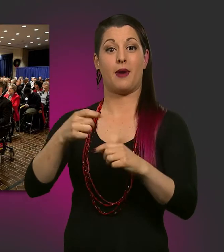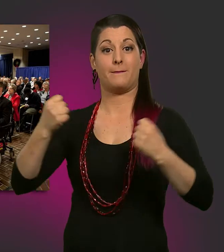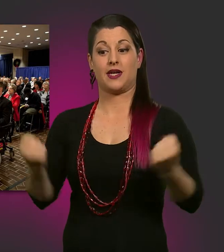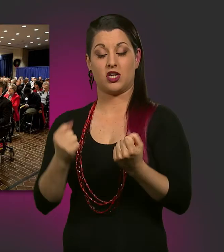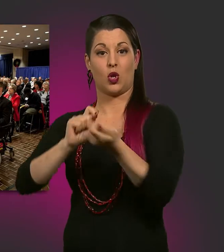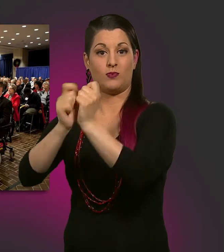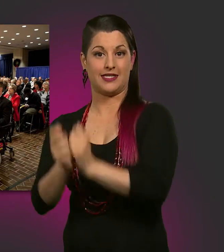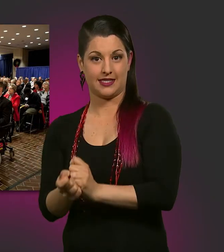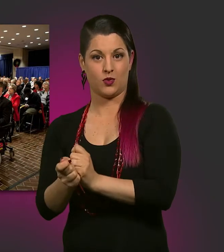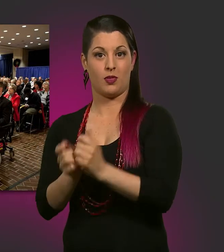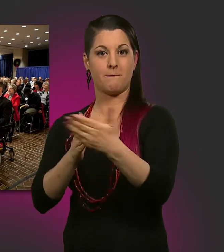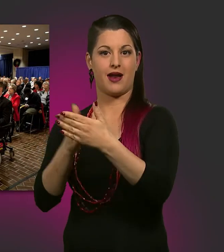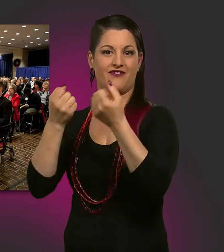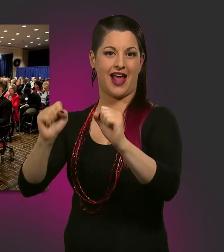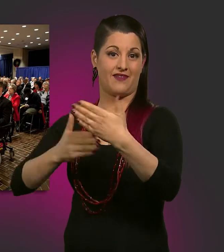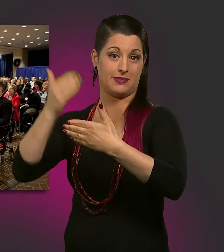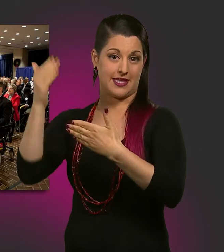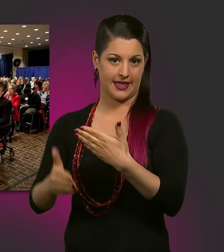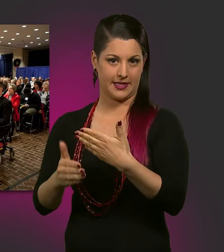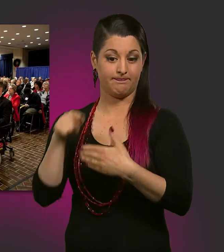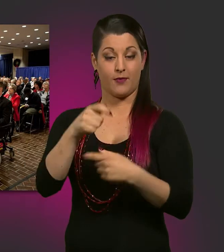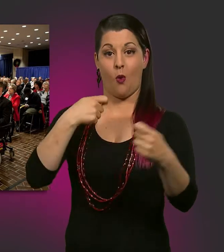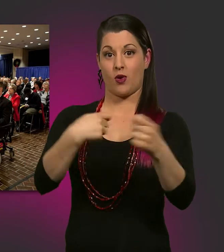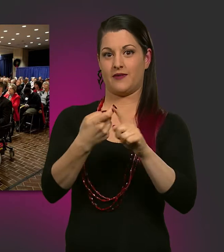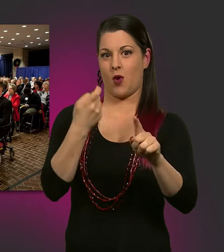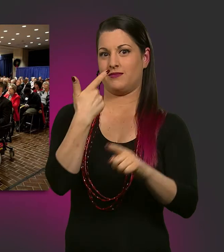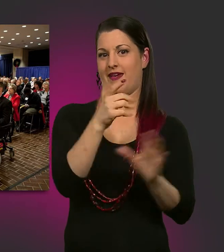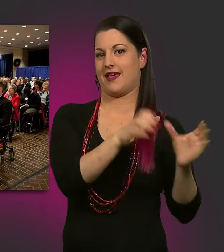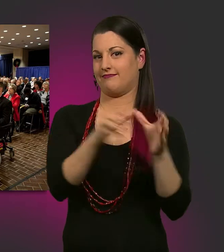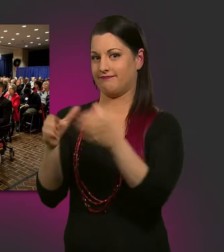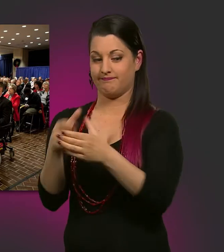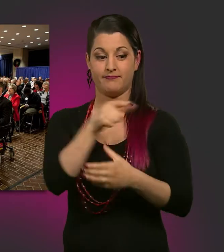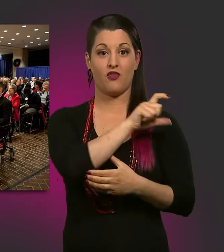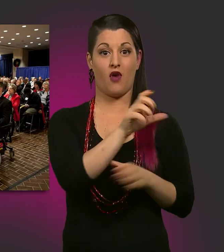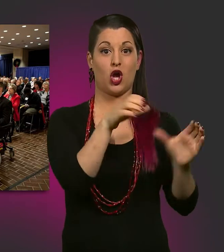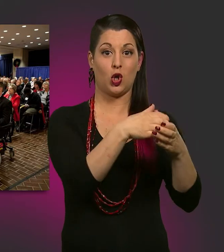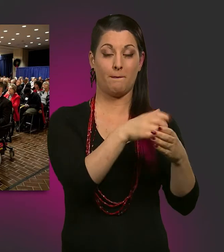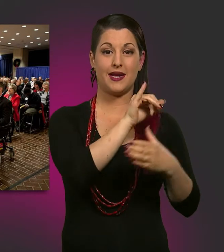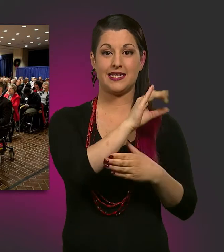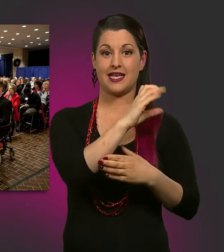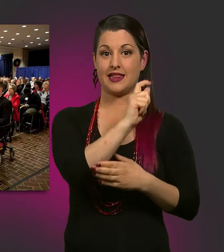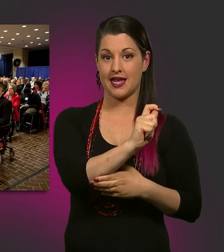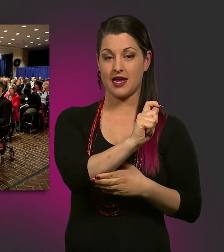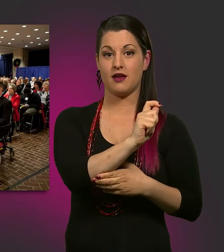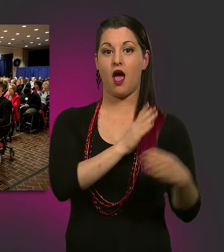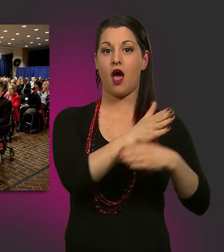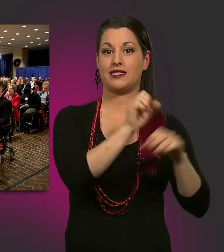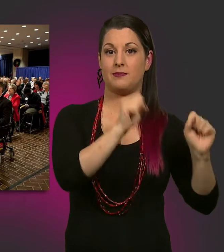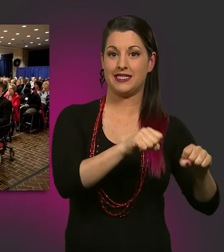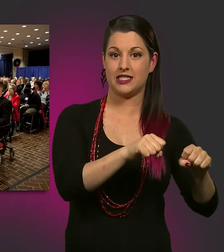-Projekten und mit der praktischen Umsetzung barrierefreier Webseiten. Die Veranstaltung wird von der Fachgruppe ICT